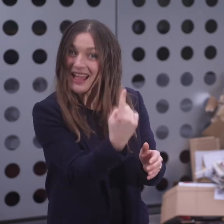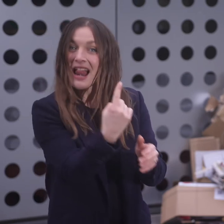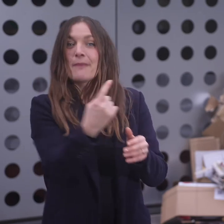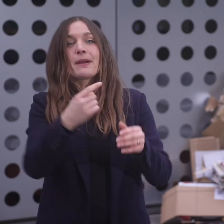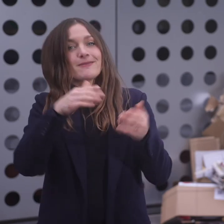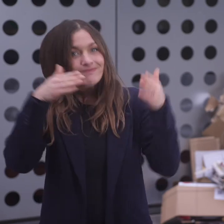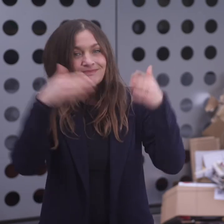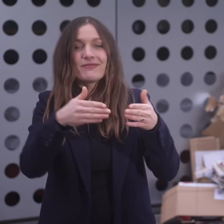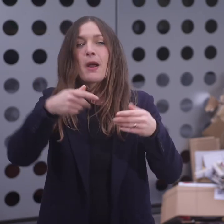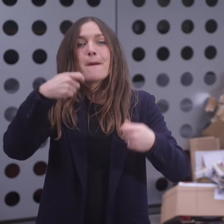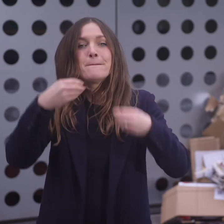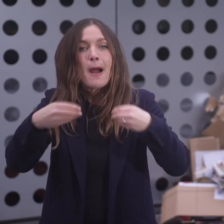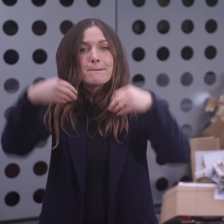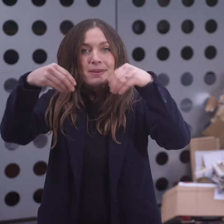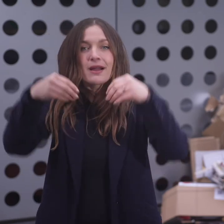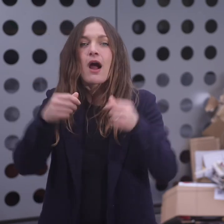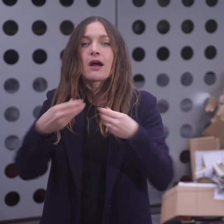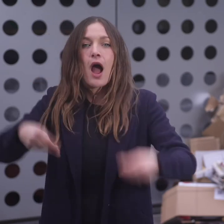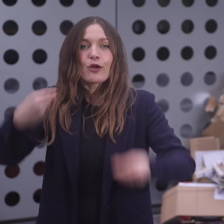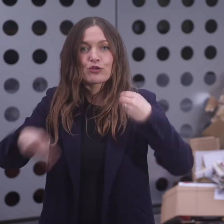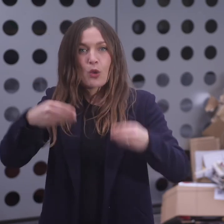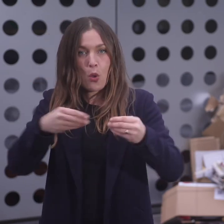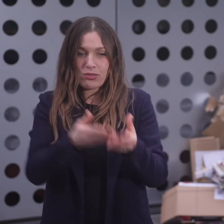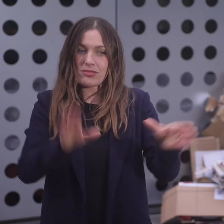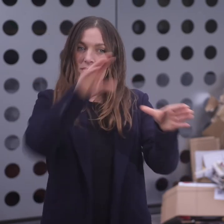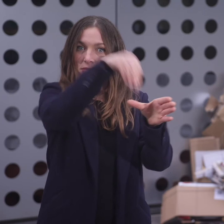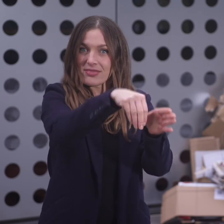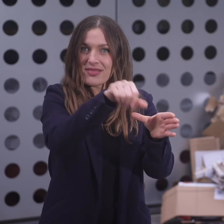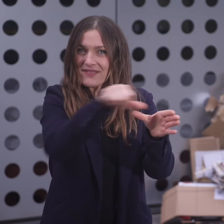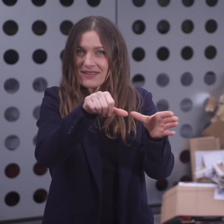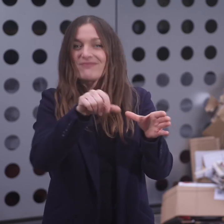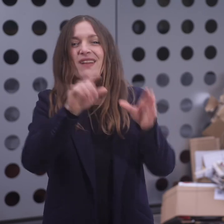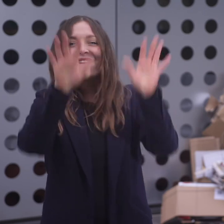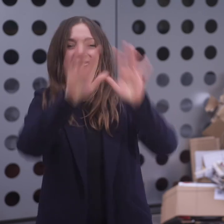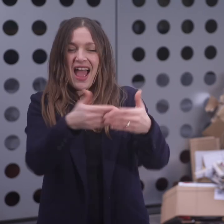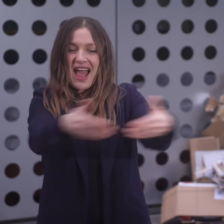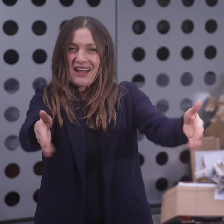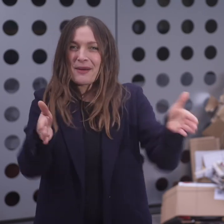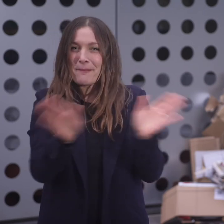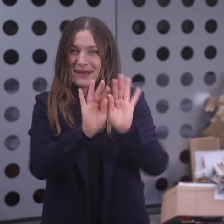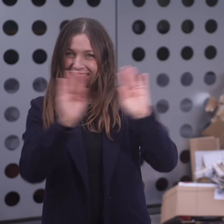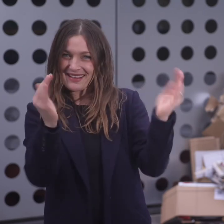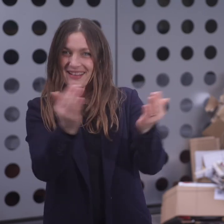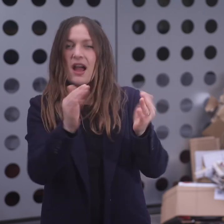Papier und Karton wird lose im Container entsorgt. Er muss nicht gebündelt werden.